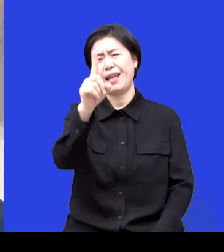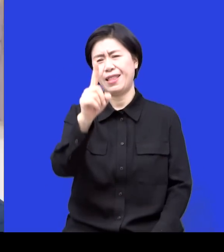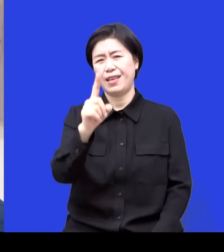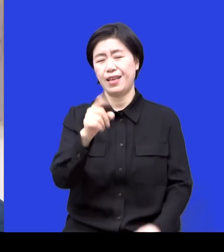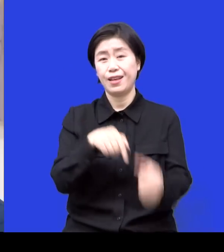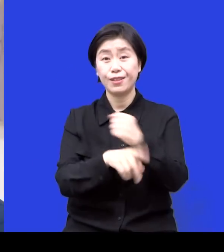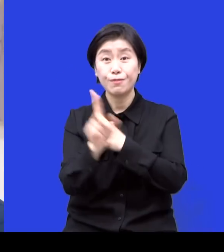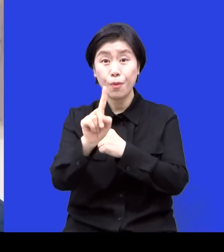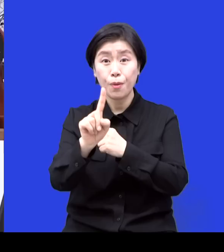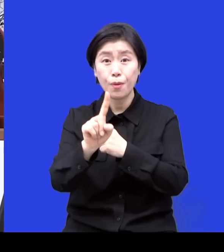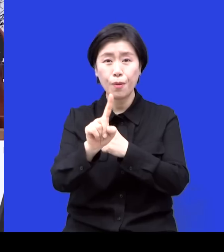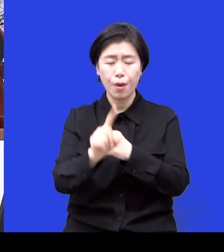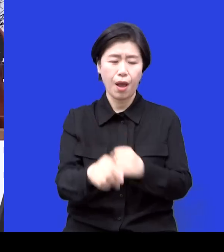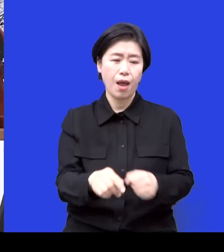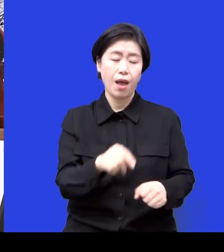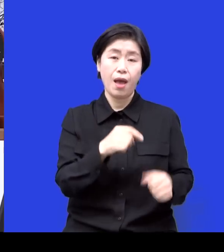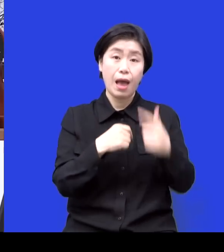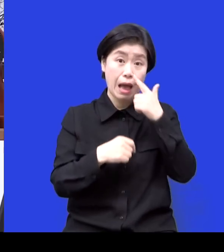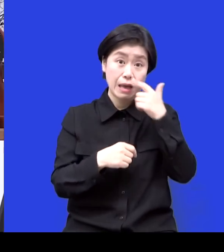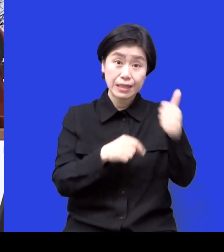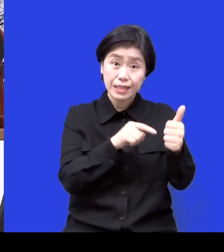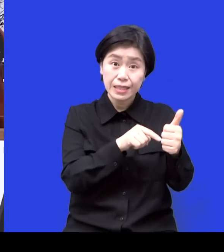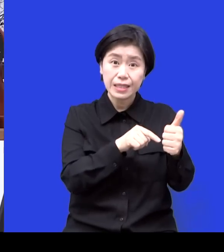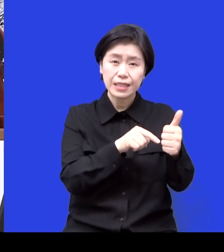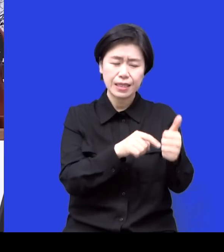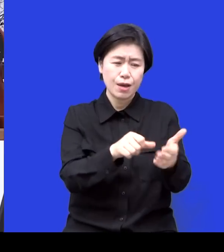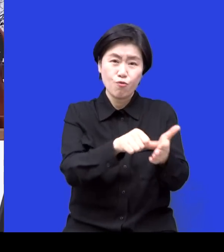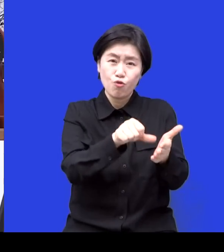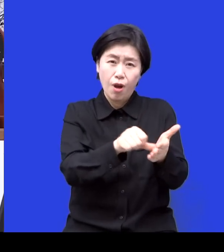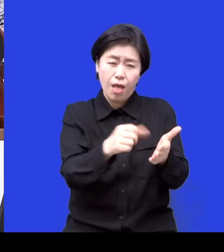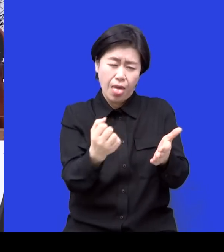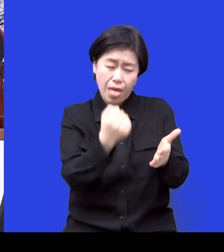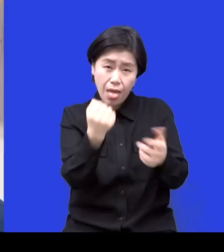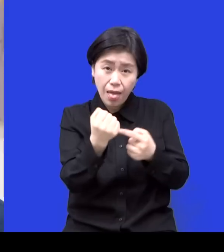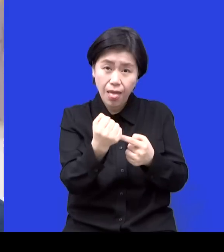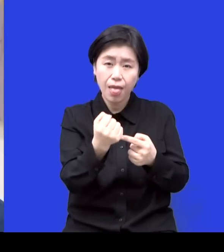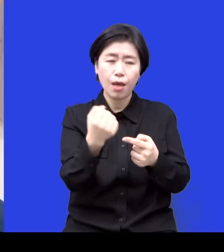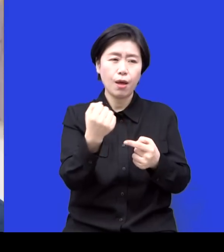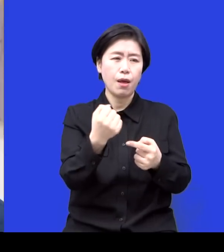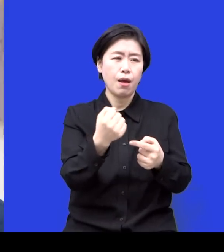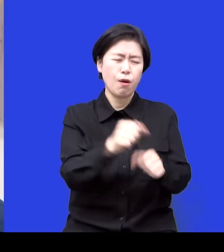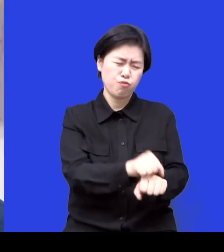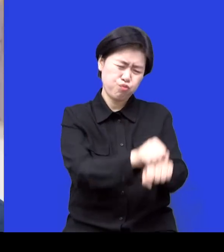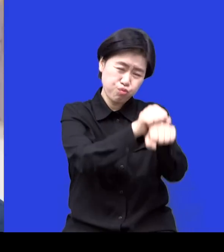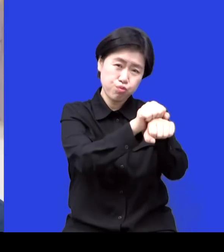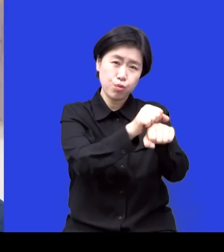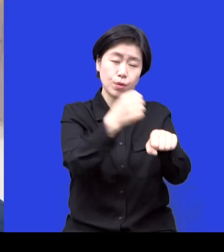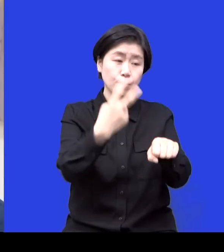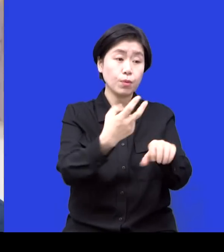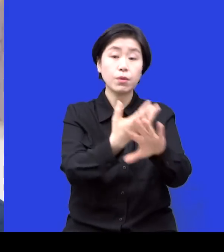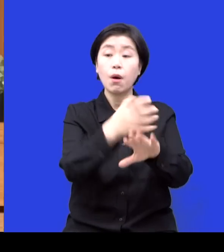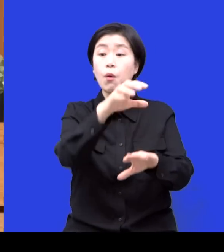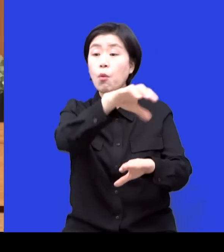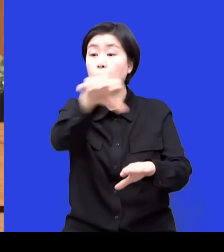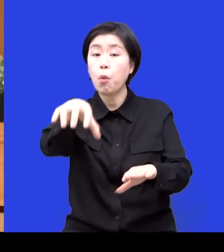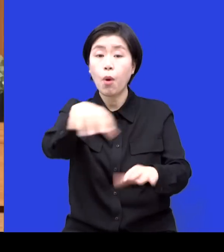그러니까 물건을 못 버리셨어요 항상 아 그런 분들이 있잖아요 어 가져오기도 하고 그걸 못 버리고 쌓아도 있던 물건을 못